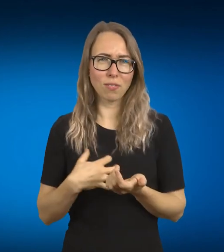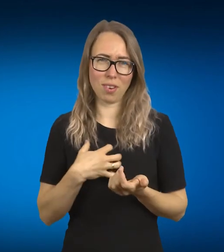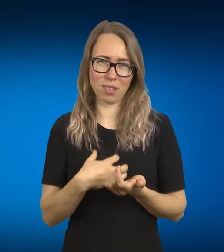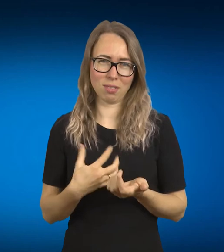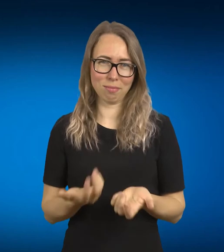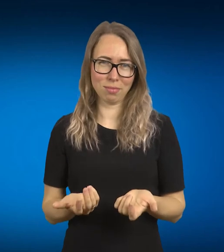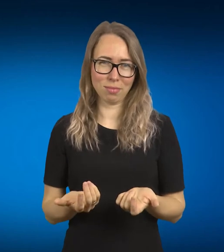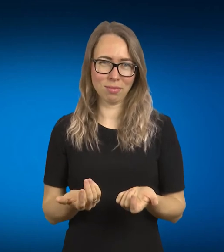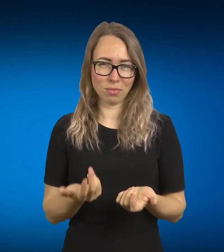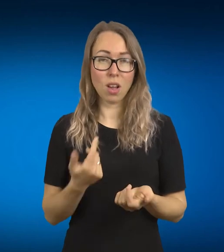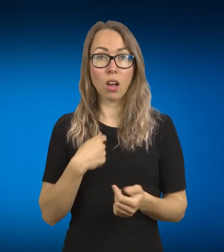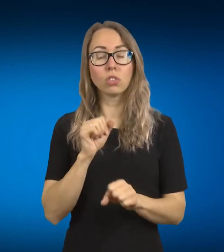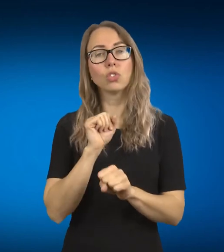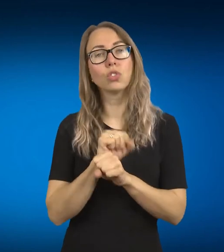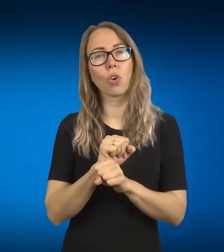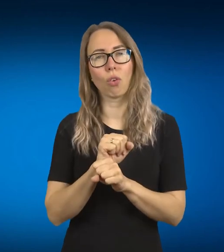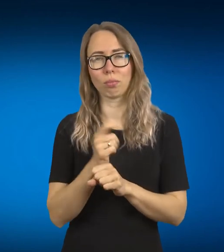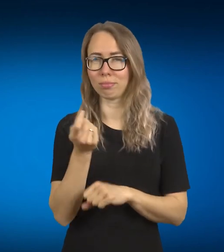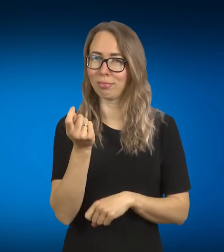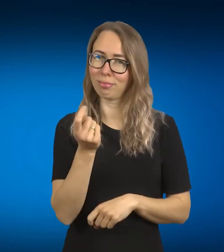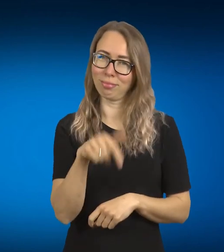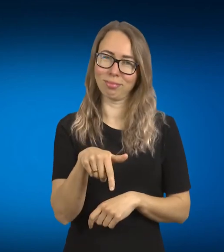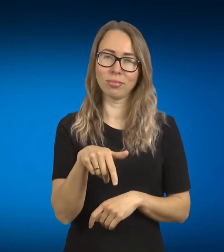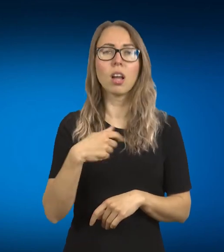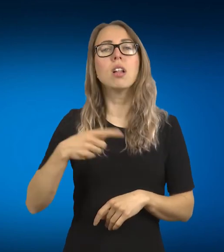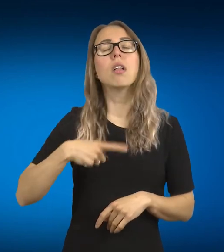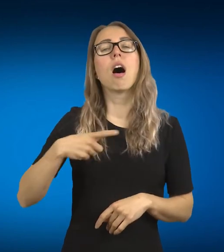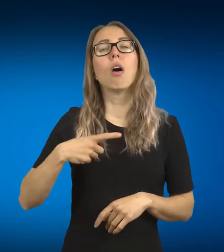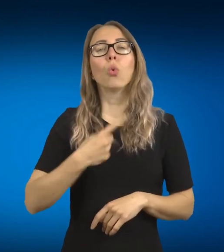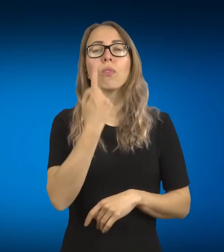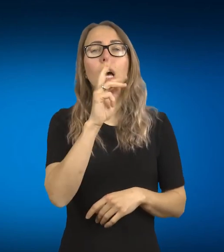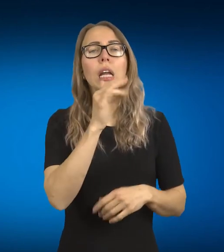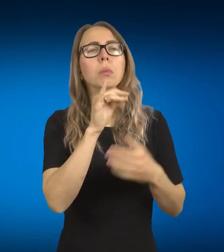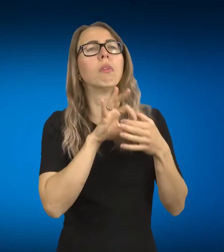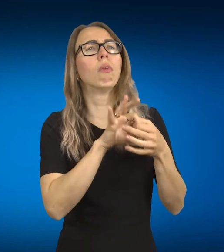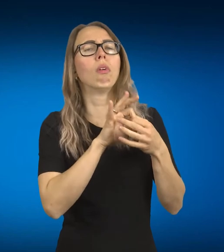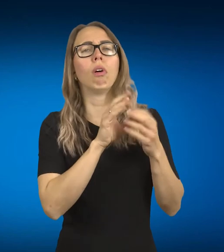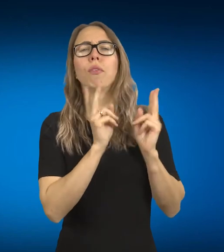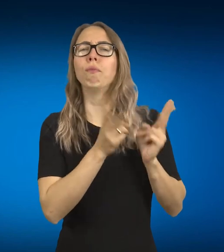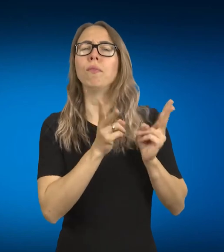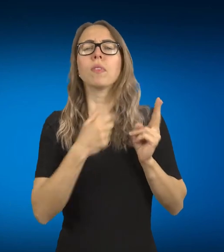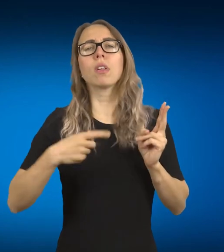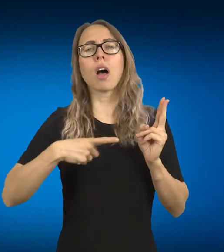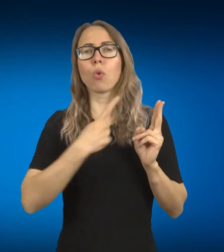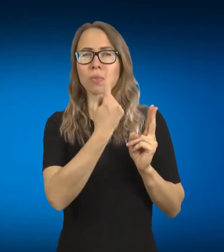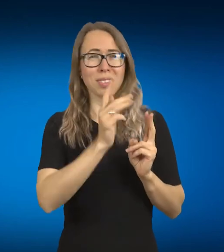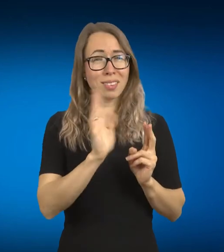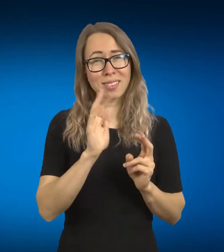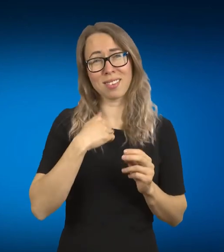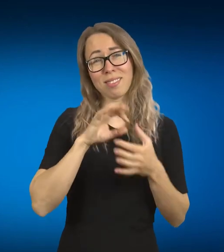vietoj, nieko nedarom ir tik tai laukiam šių vienintelių ir nepakeičiamų partnerių. Yes, taip. Tai